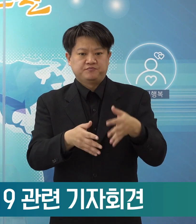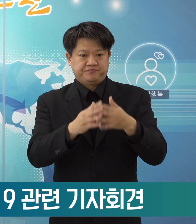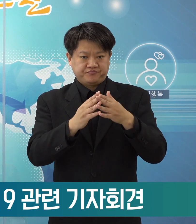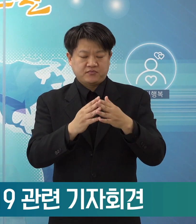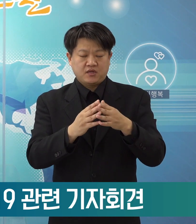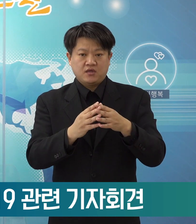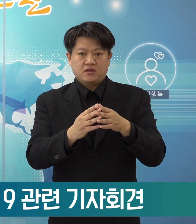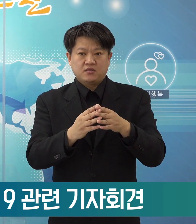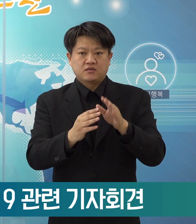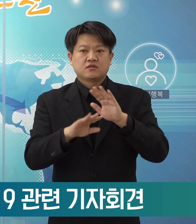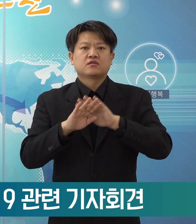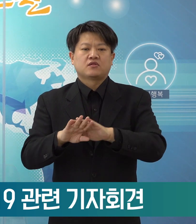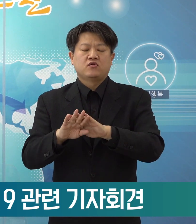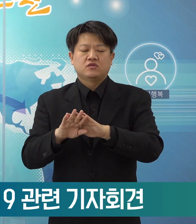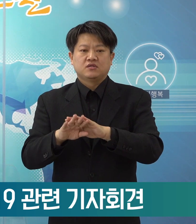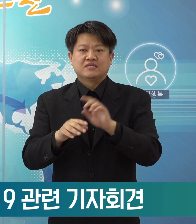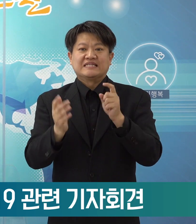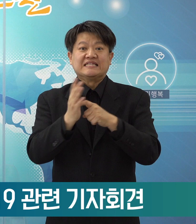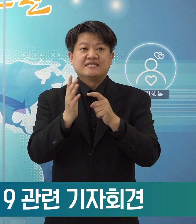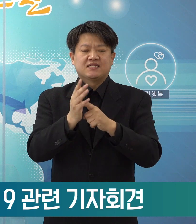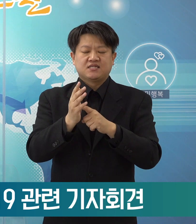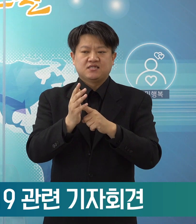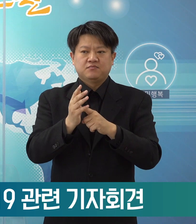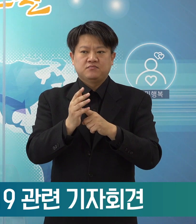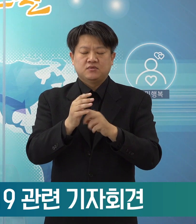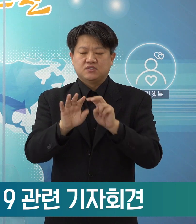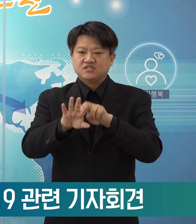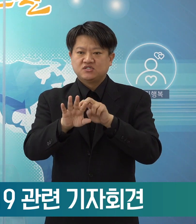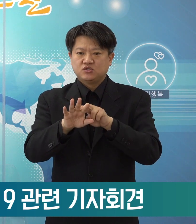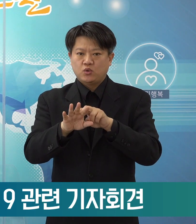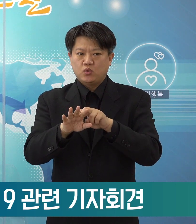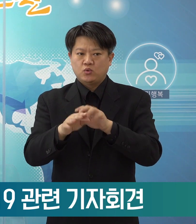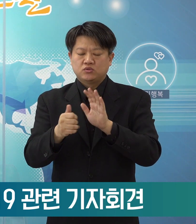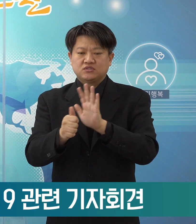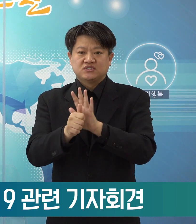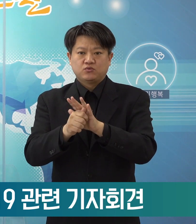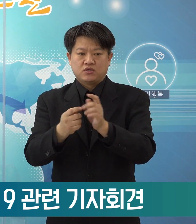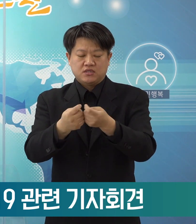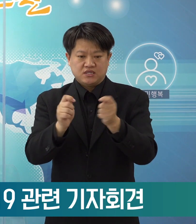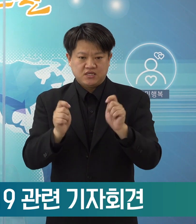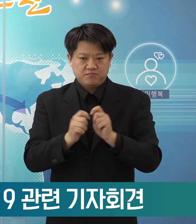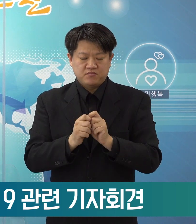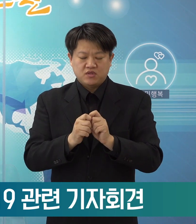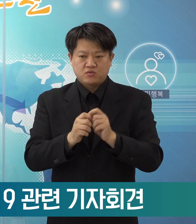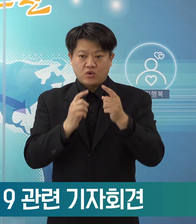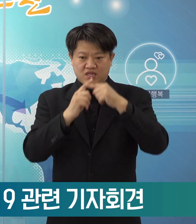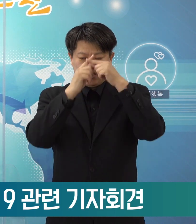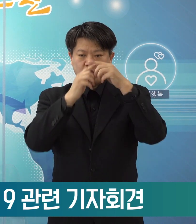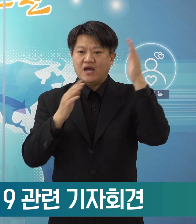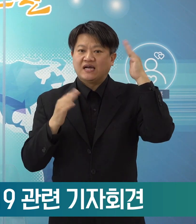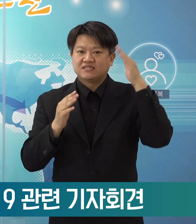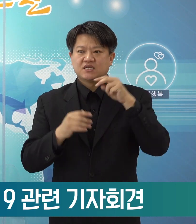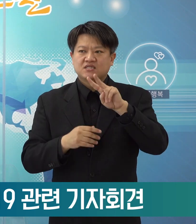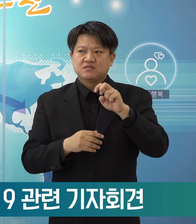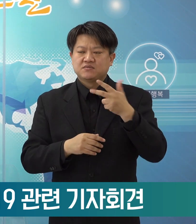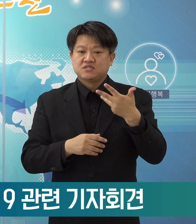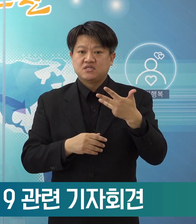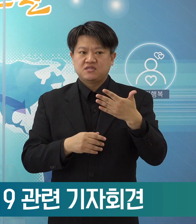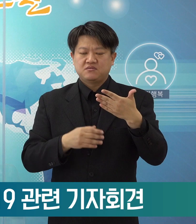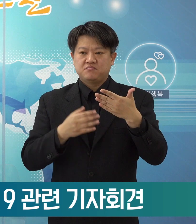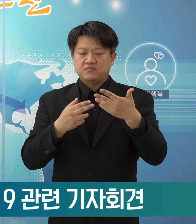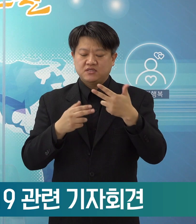긴급의료지원팀 19명 또 간호대학 학생 27명을 추가로 보완해서